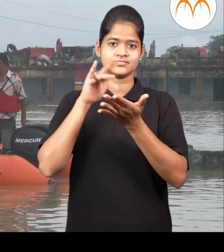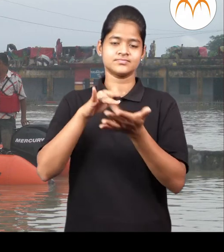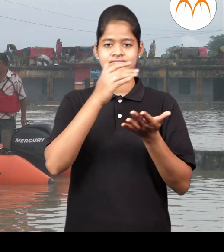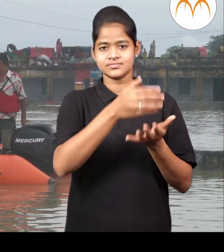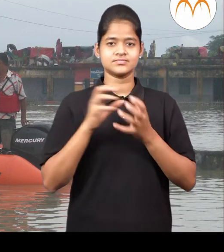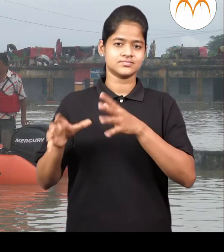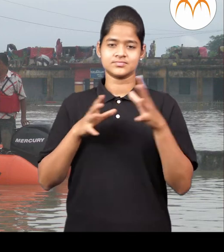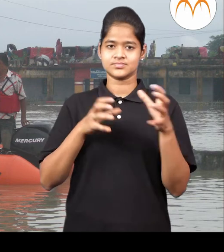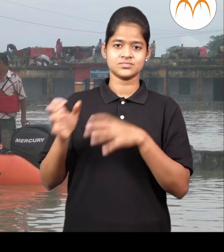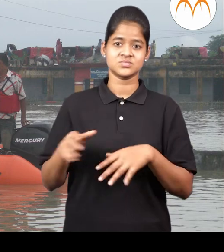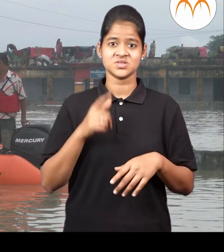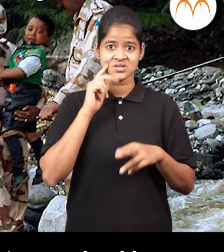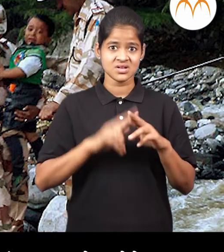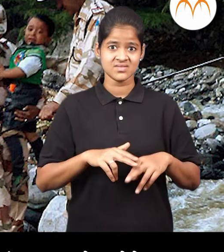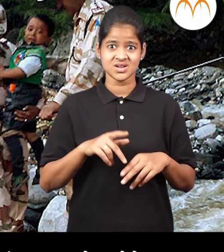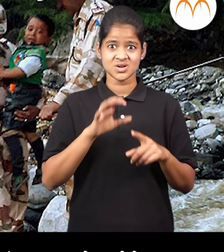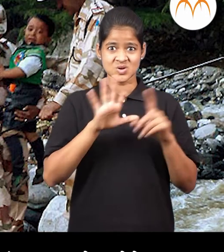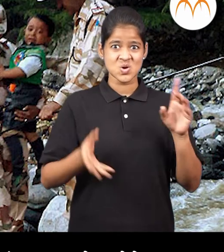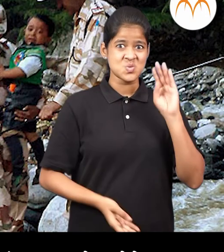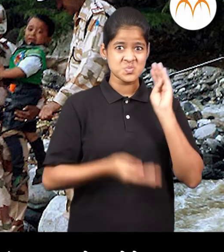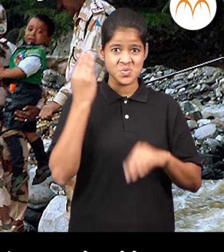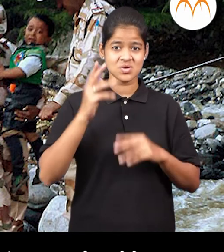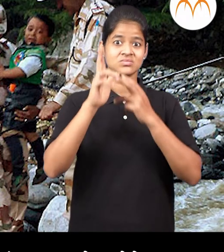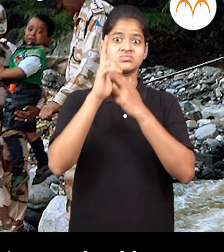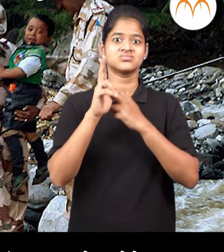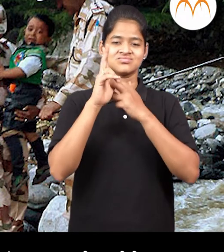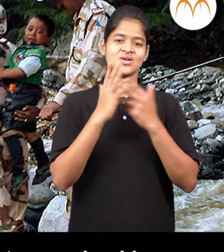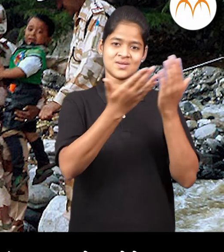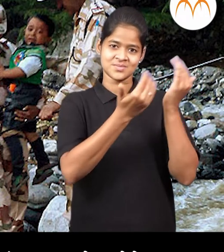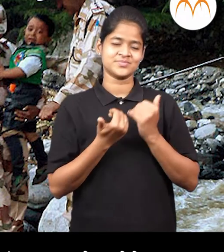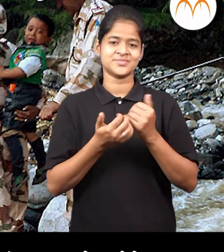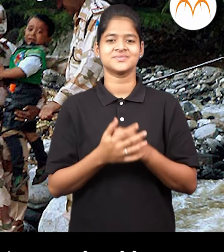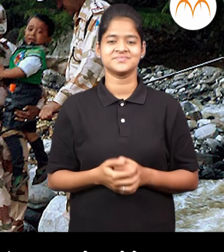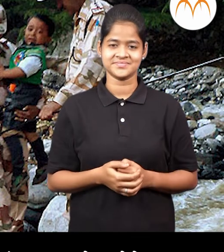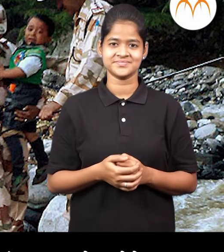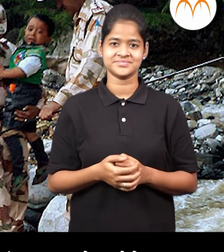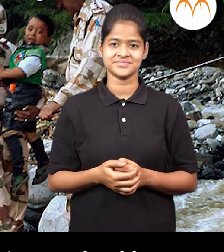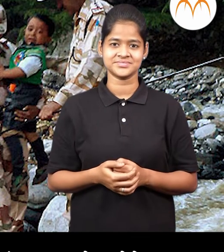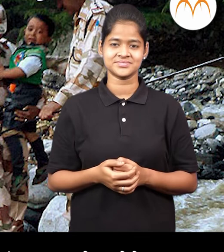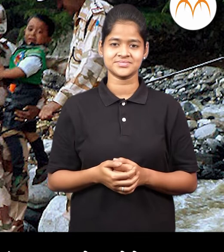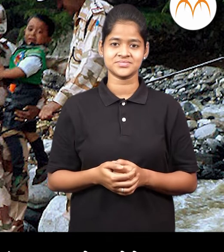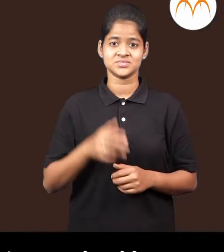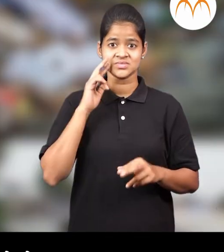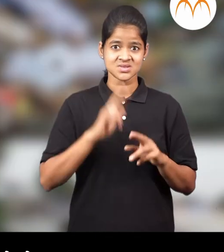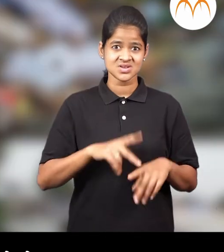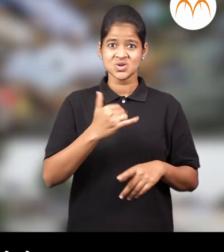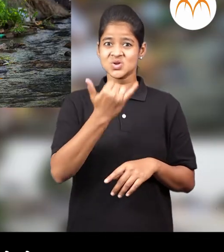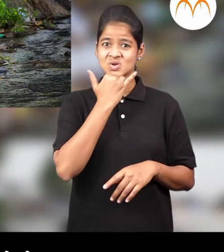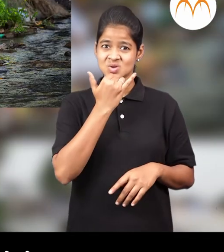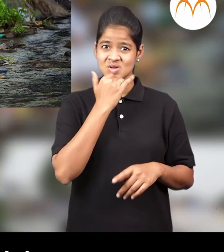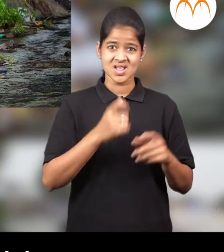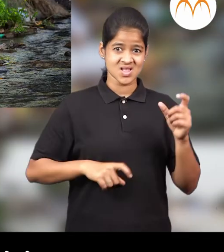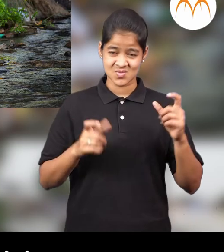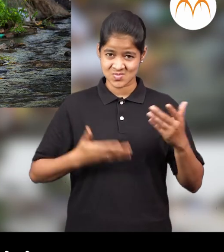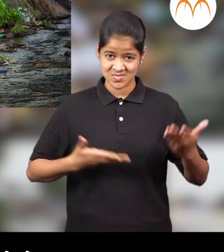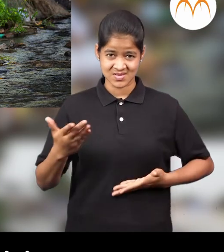ठिकानी नेतात गरज पडली तर लशकराचा जावानांची मदत घेतायते आपन असे